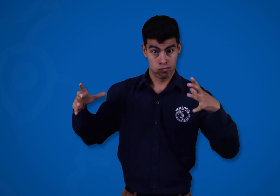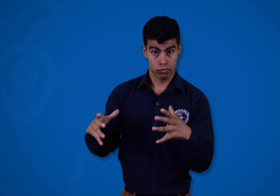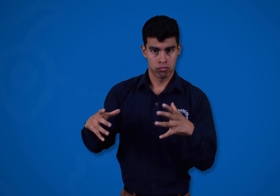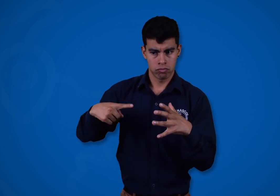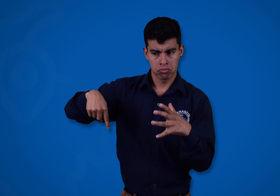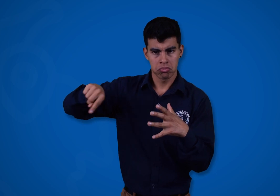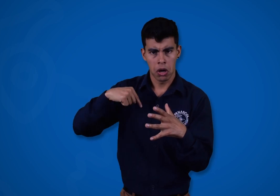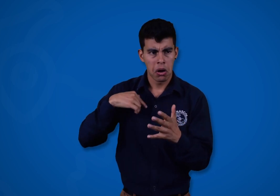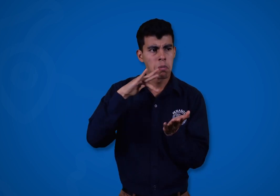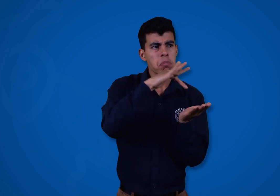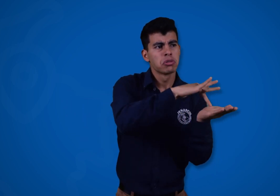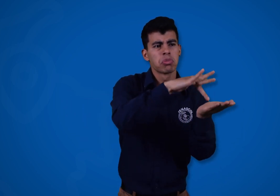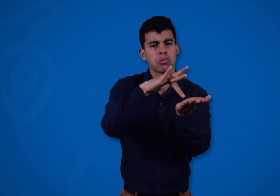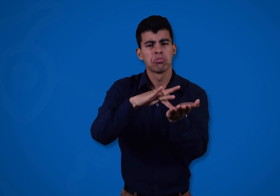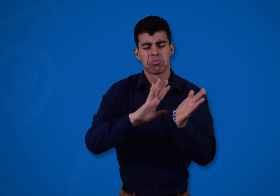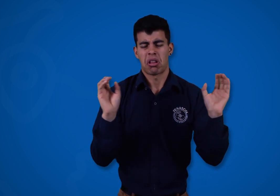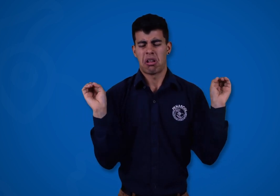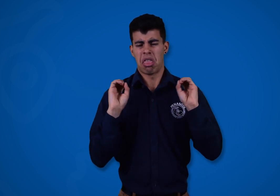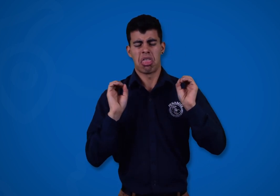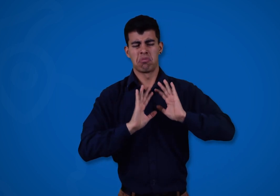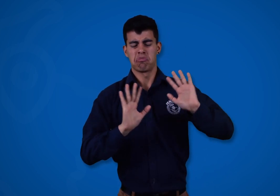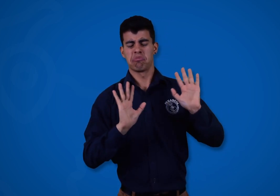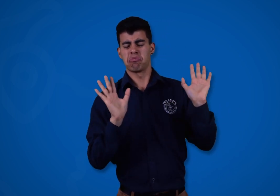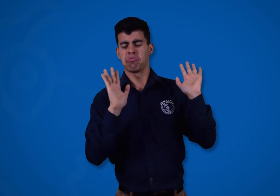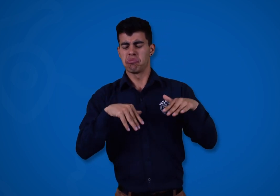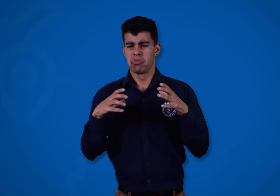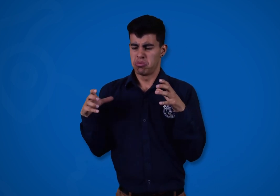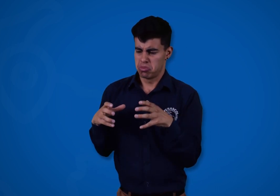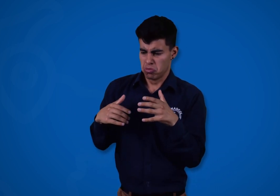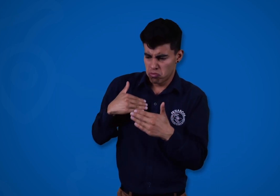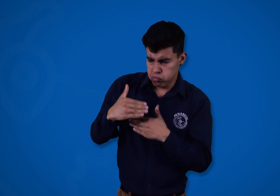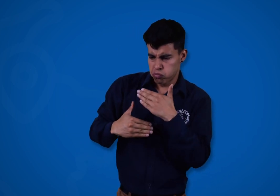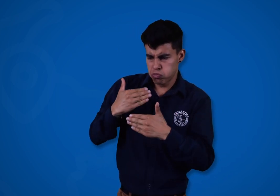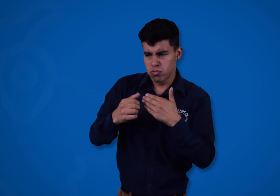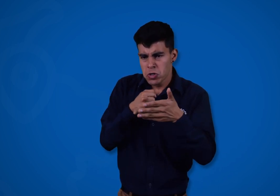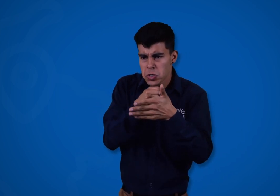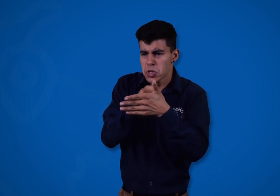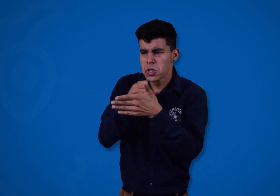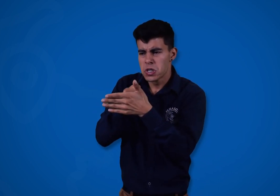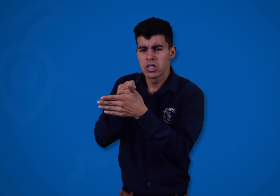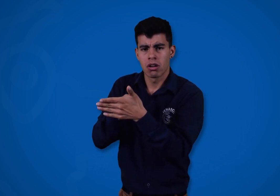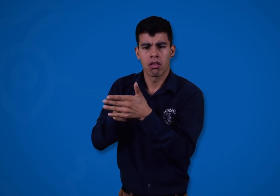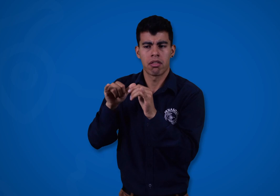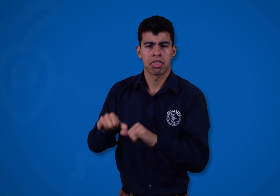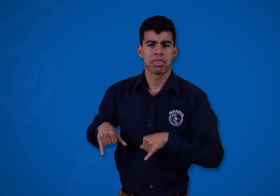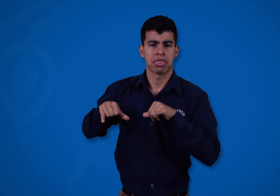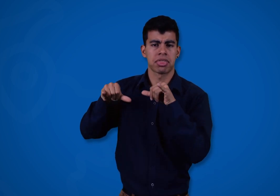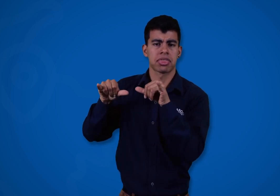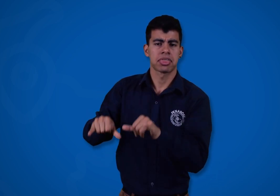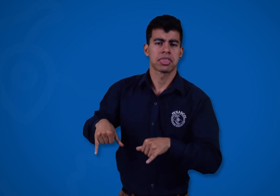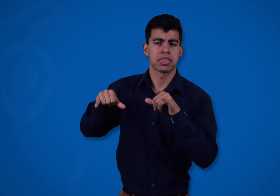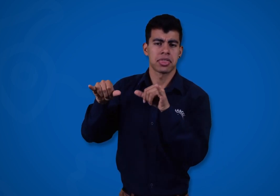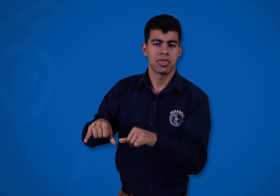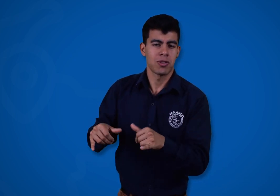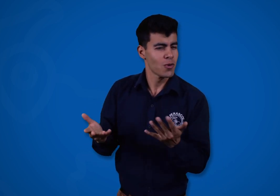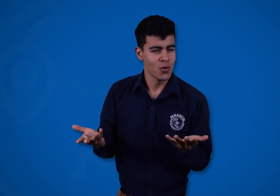participación. Les voy a dar un ejemplo. Si la comunidad sorda decidiera negarse a la participación de los espacios